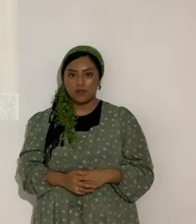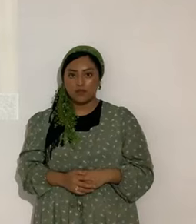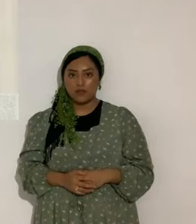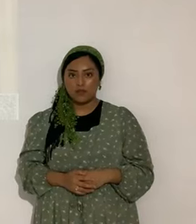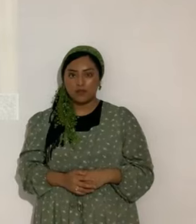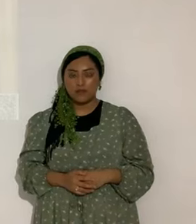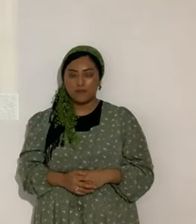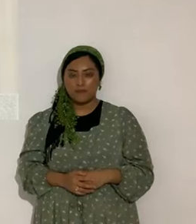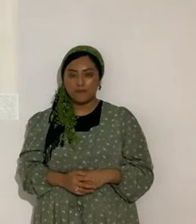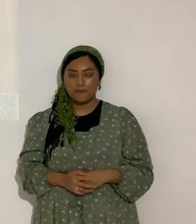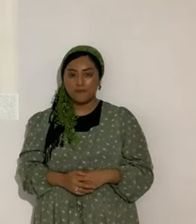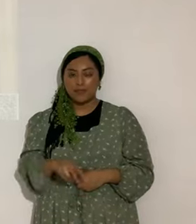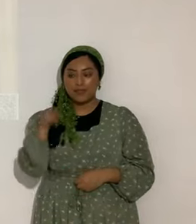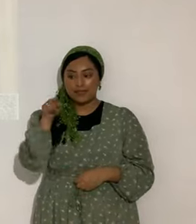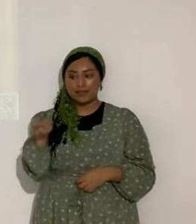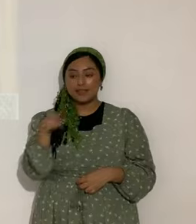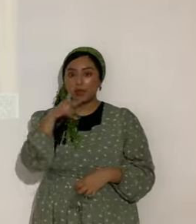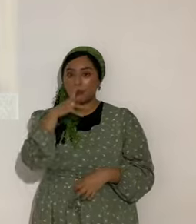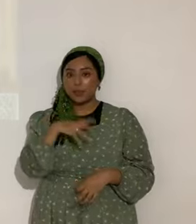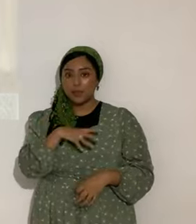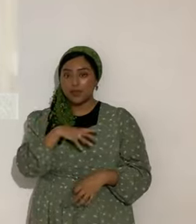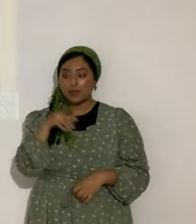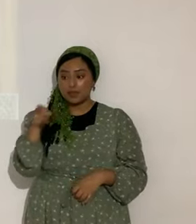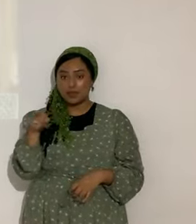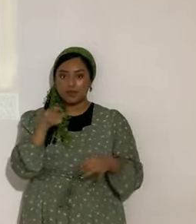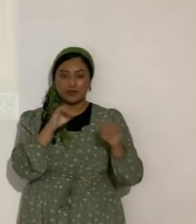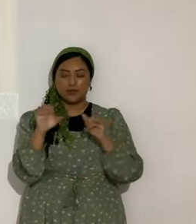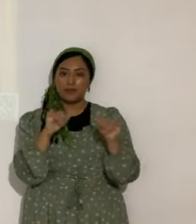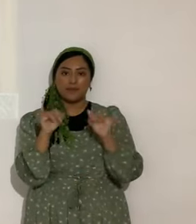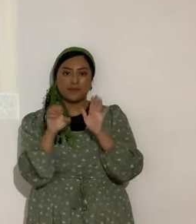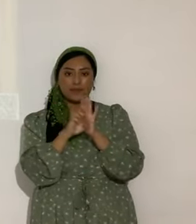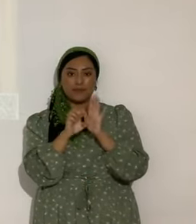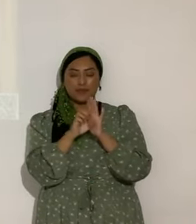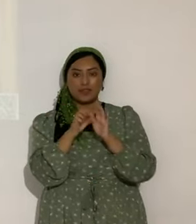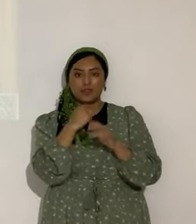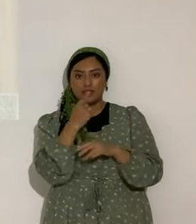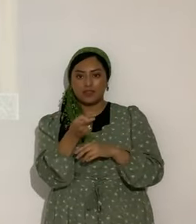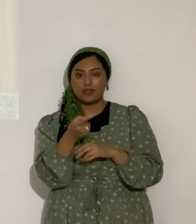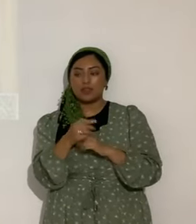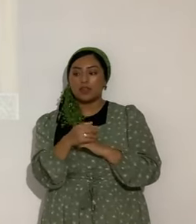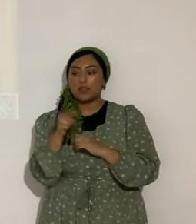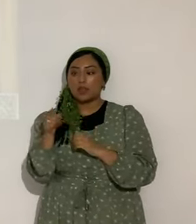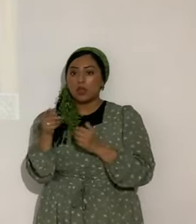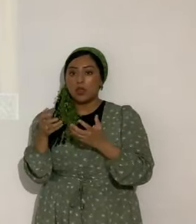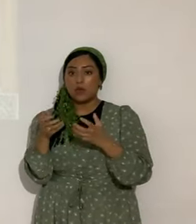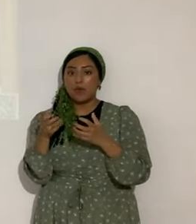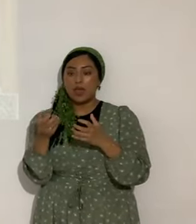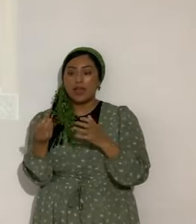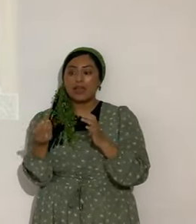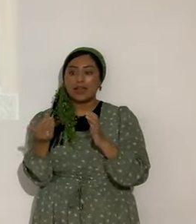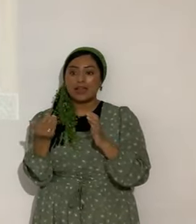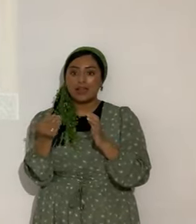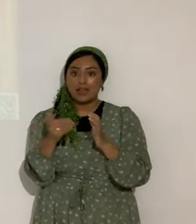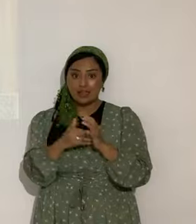Esta misma señora. Como en el ejemplo que les puse hace tiempo. Quiso intentar. Sin crisis.